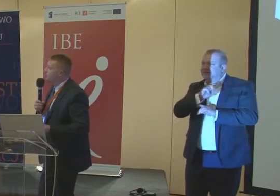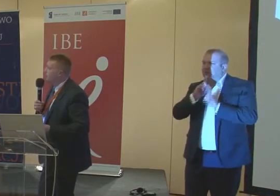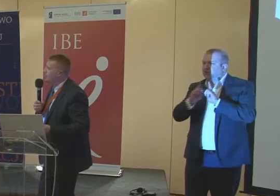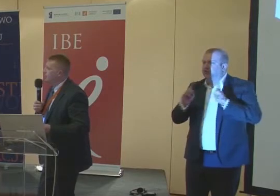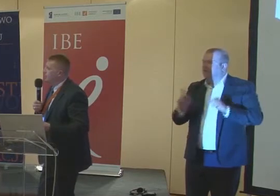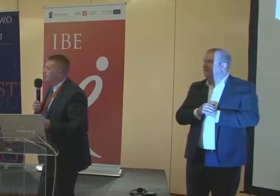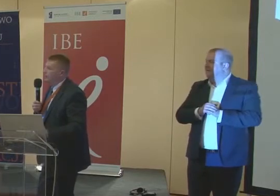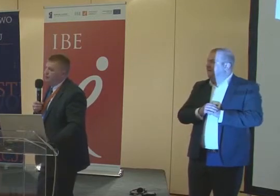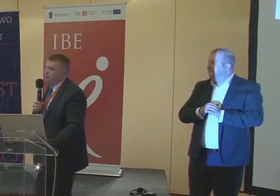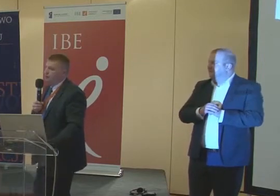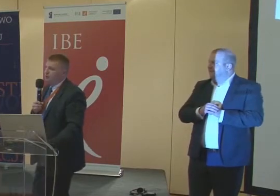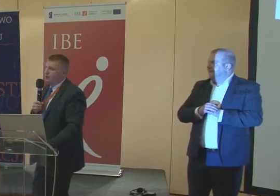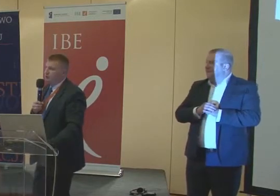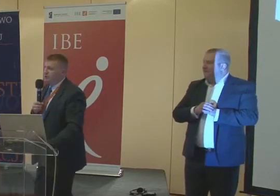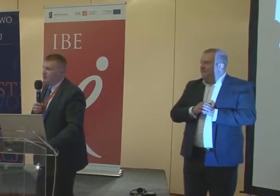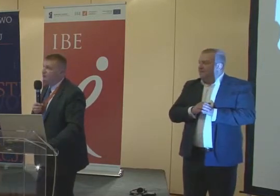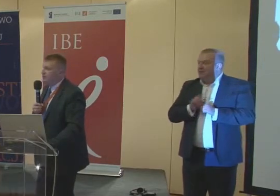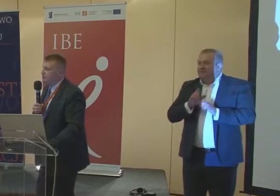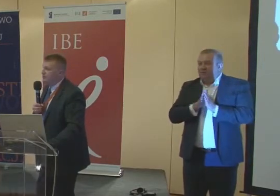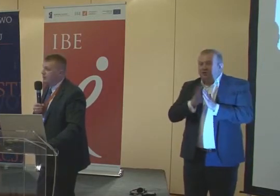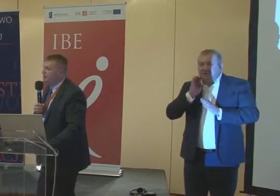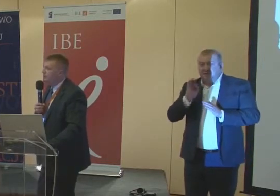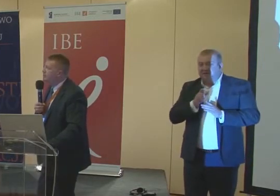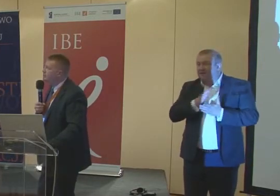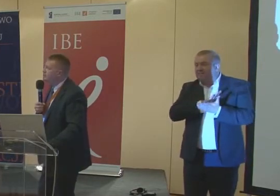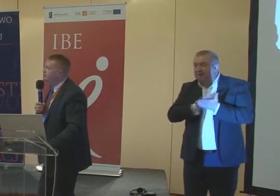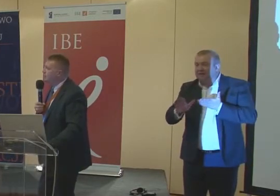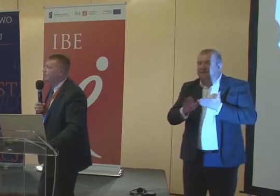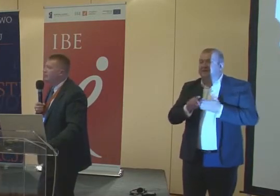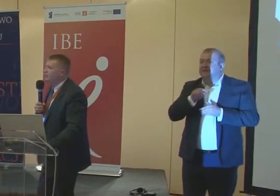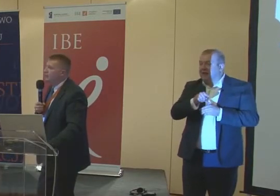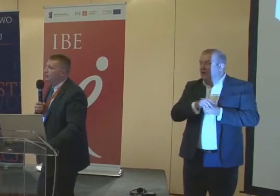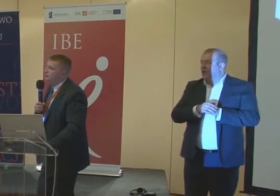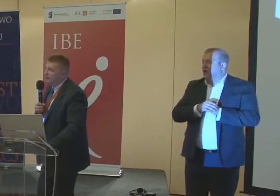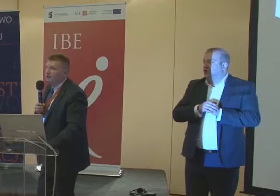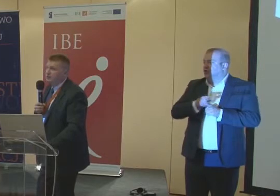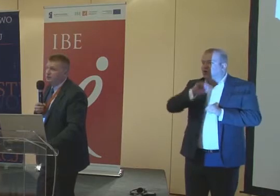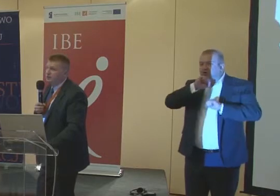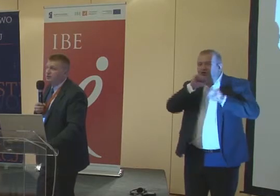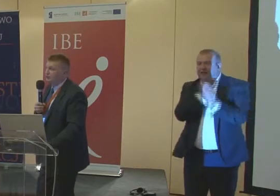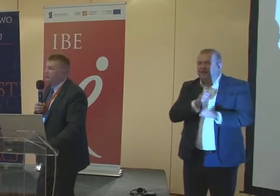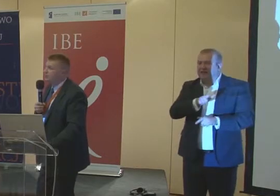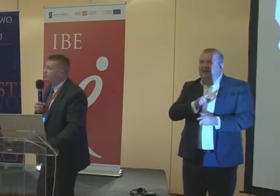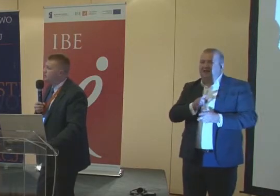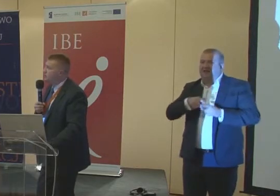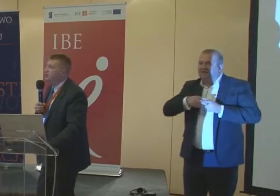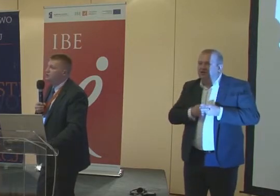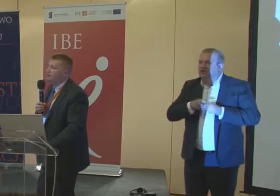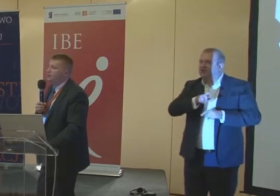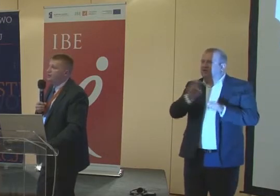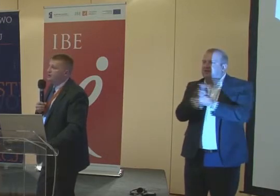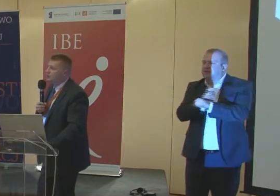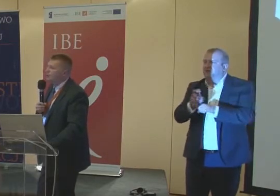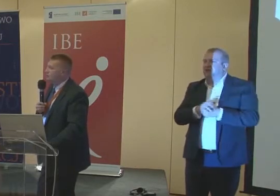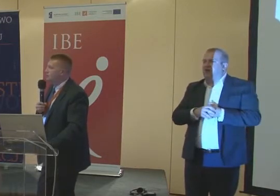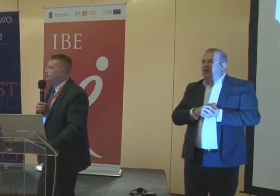nauczyciela i ucznia. I proszę Państwa, tak naprawdę bez tego, to żadne narzędzie techniczne,